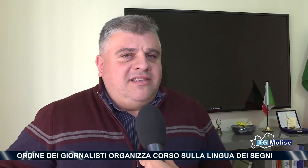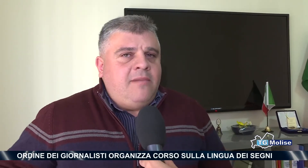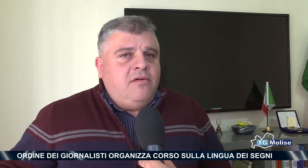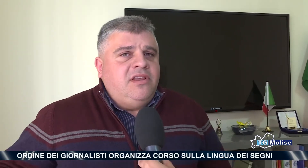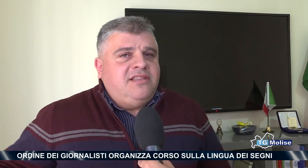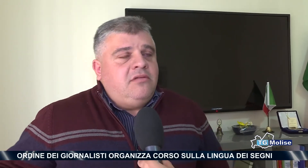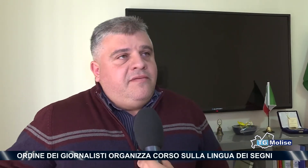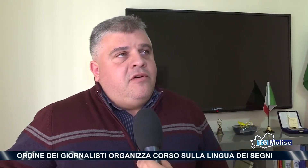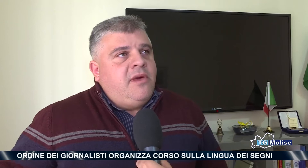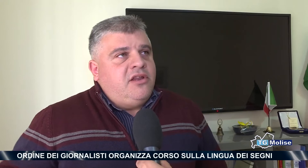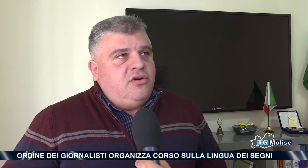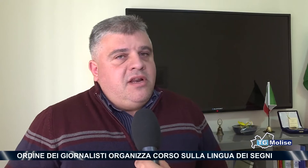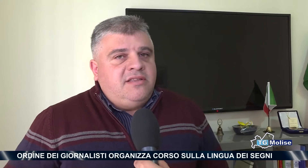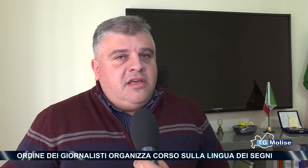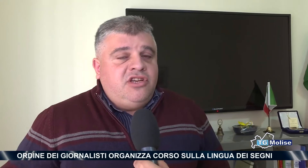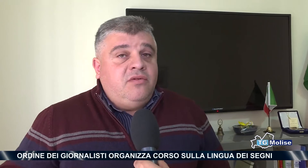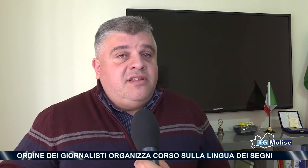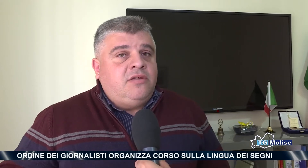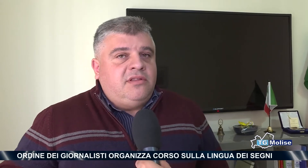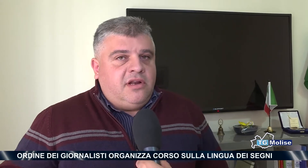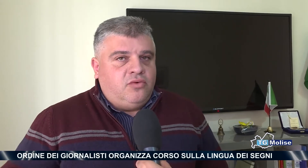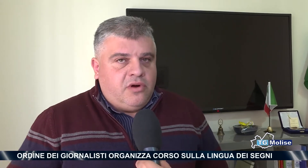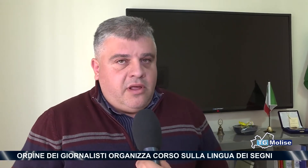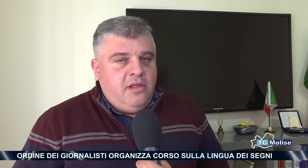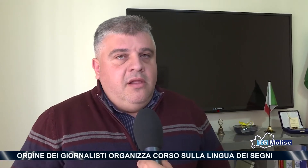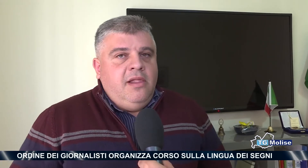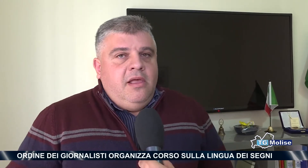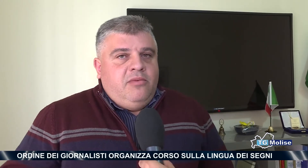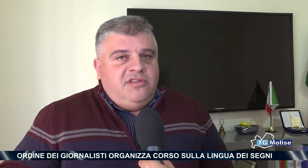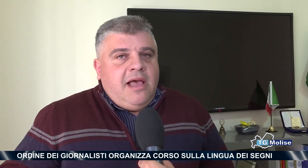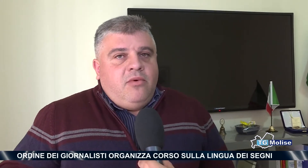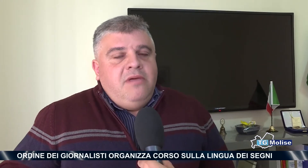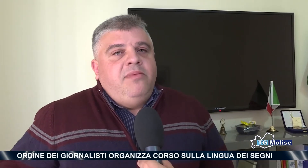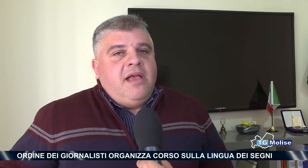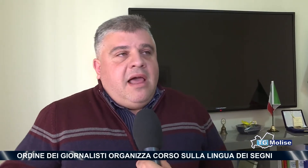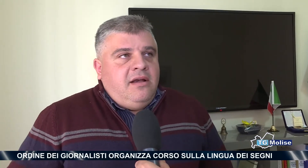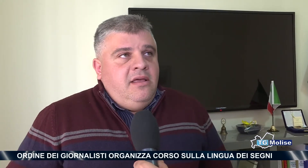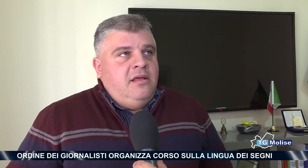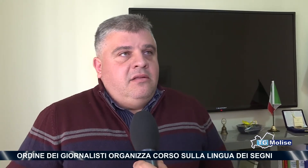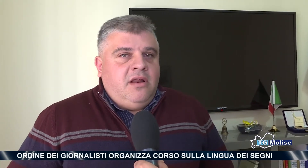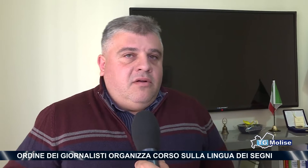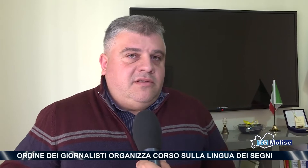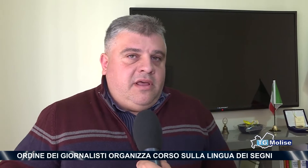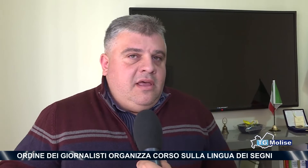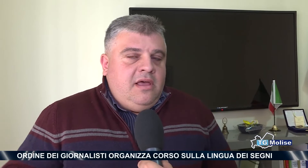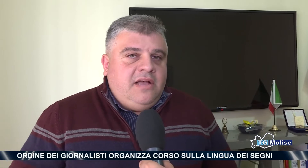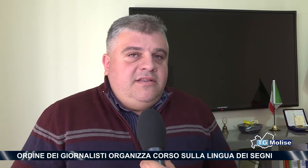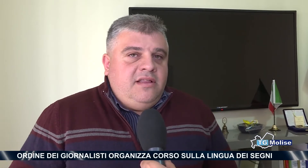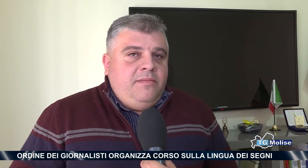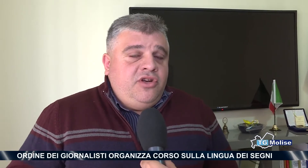stiamo iniziando a formare giornalisti che già hanno iniziato a tradurre. Possiamo impiegarli nelle nostre aziende per